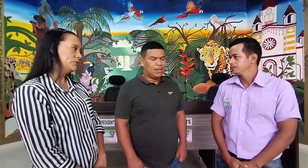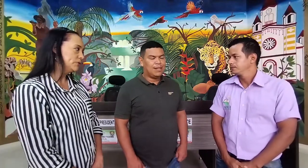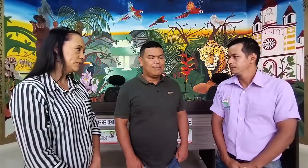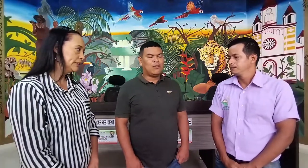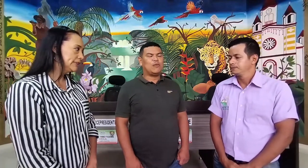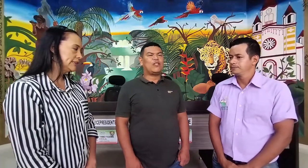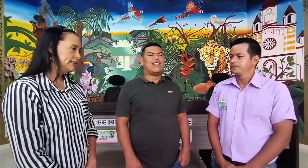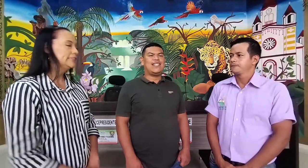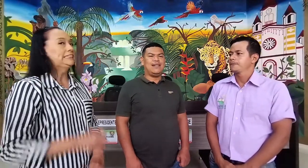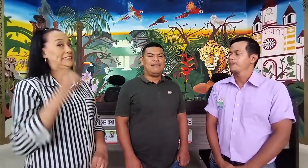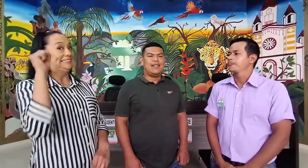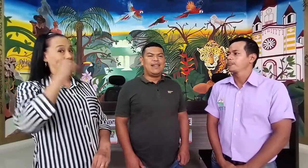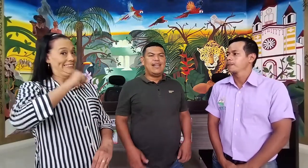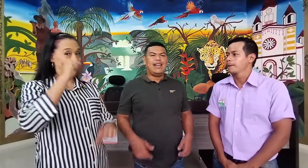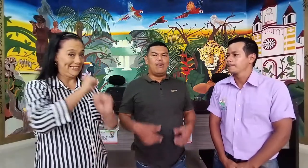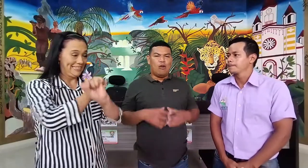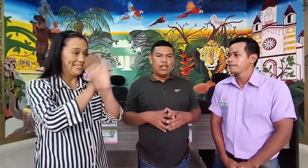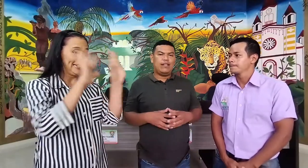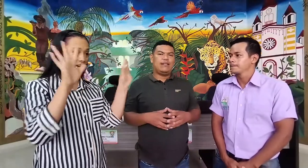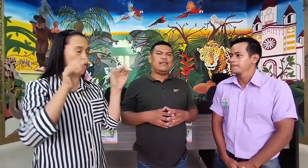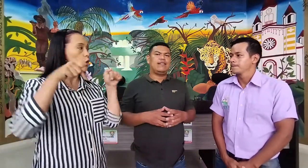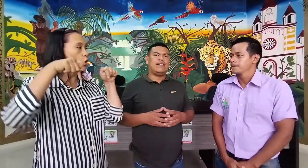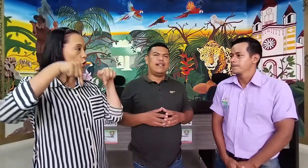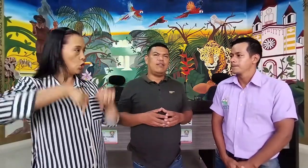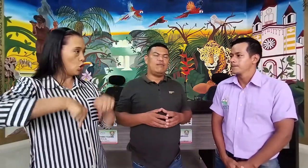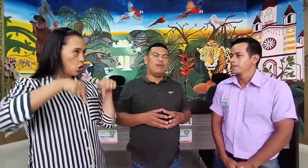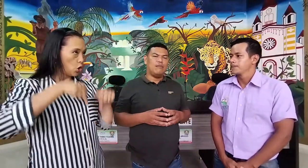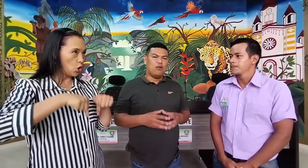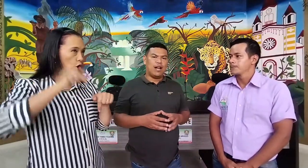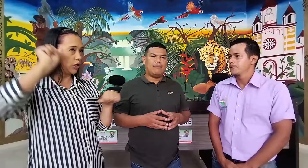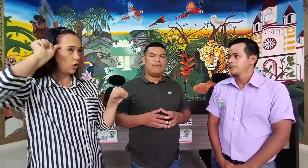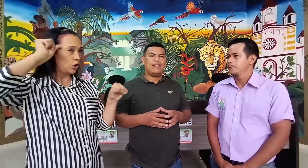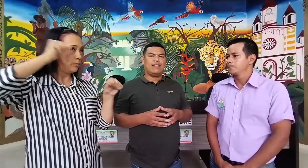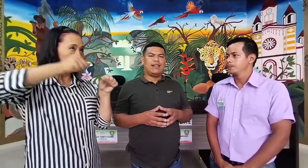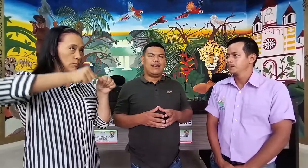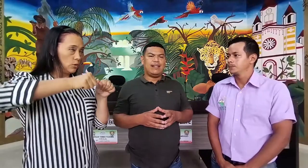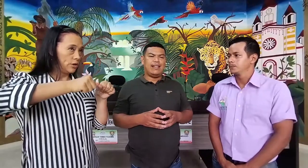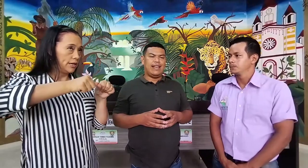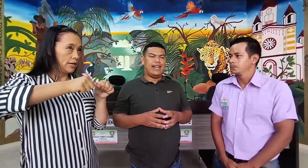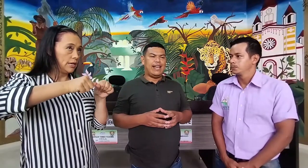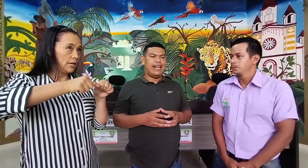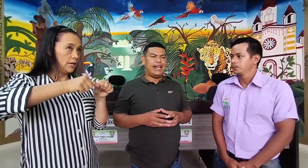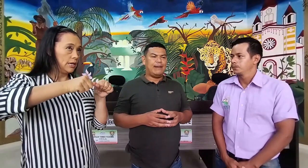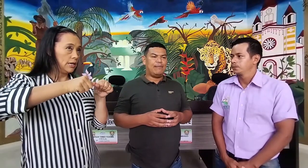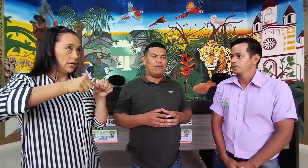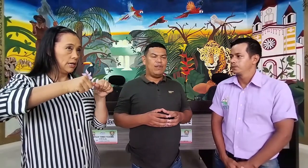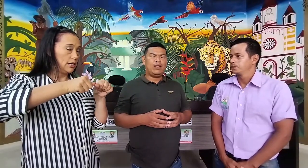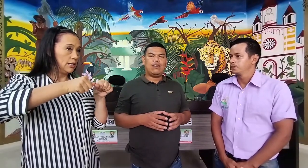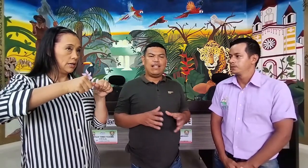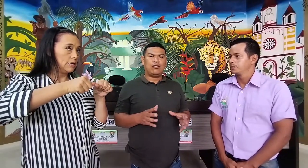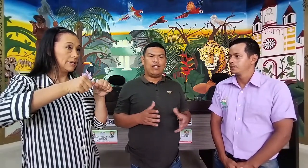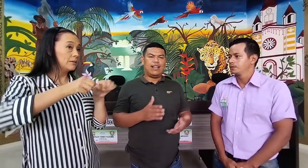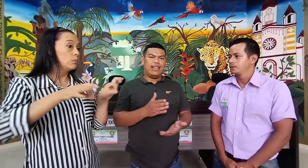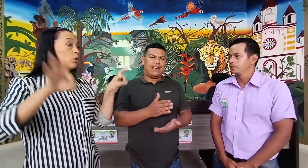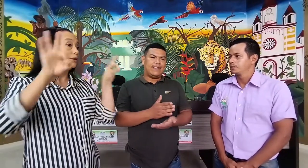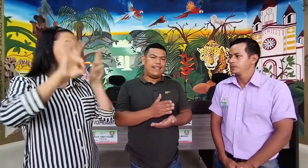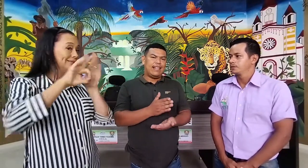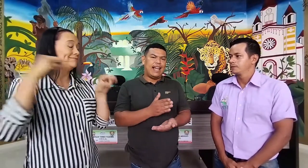Por supuesto que sí, hoy se conmemora un hito en la historia que es la